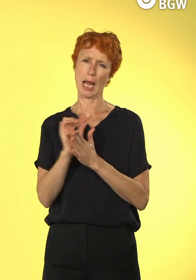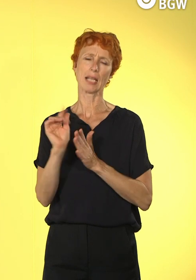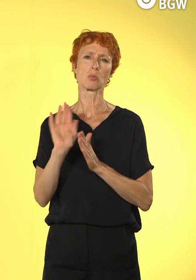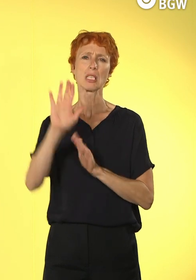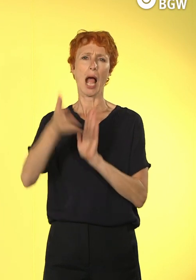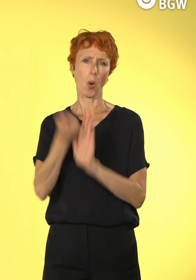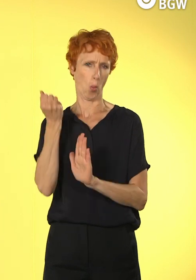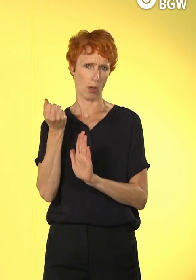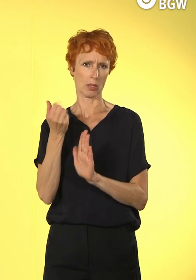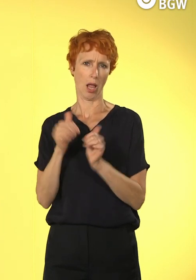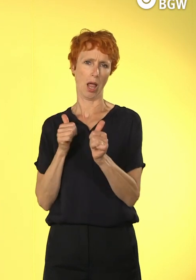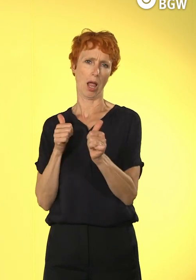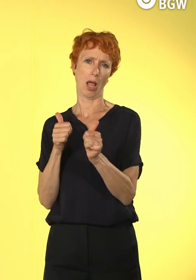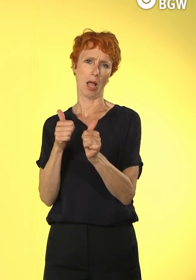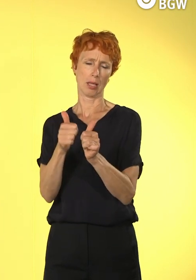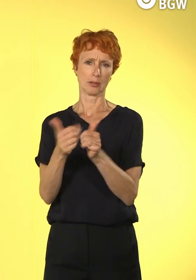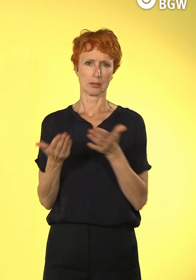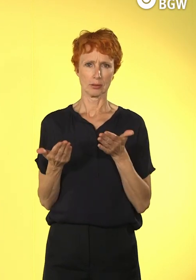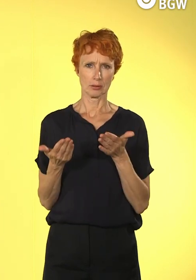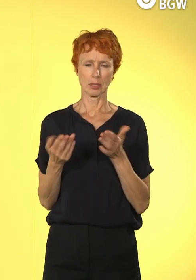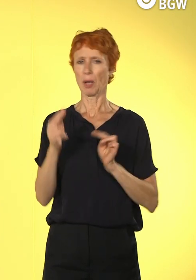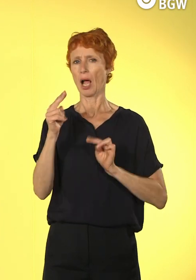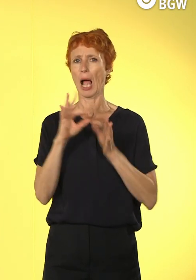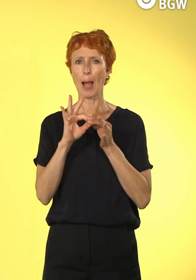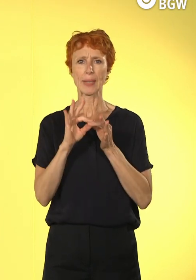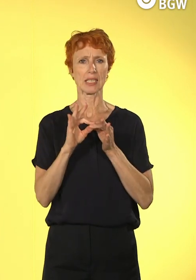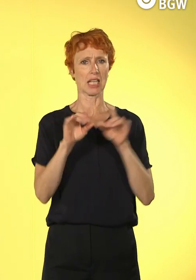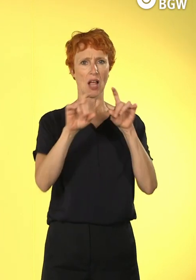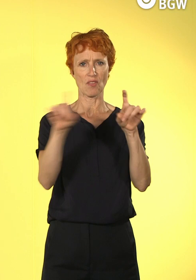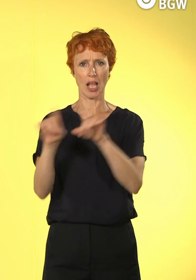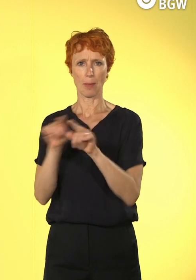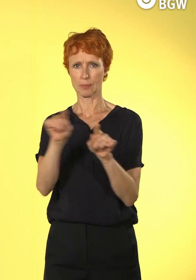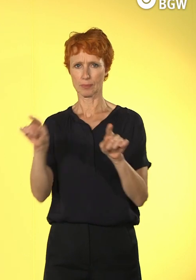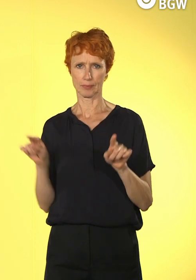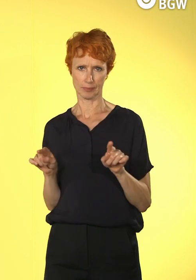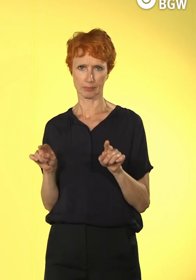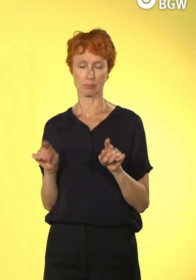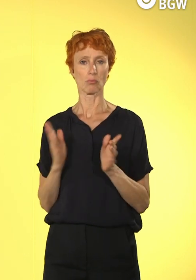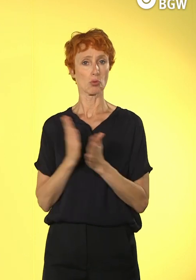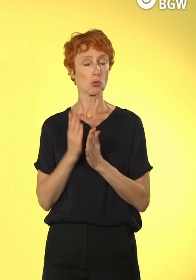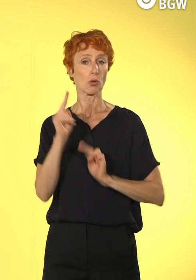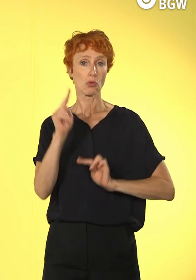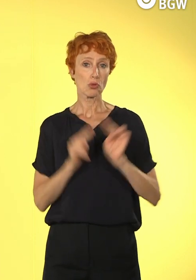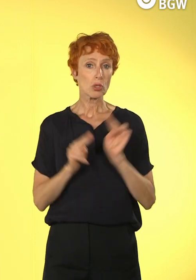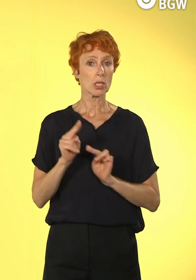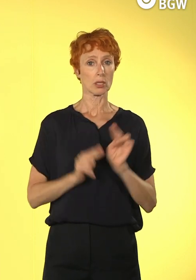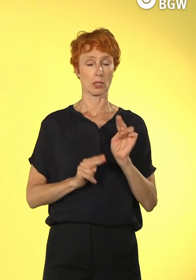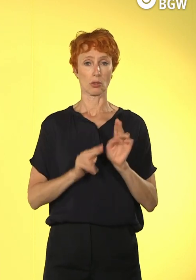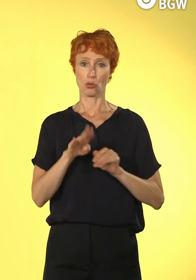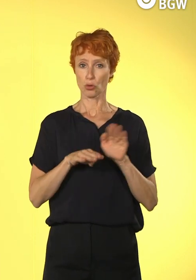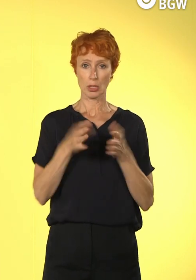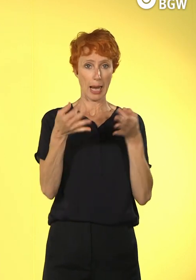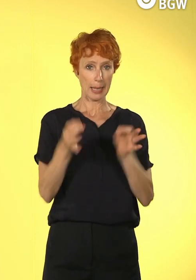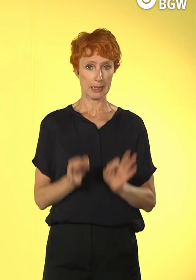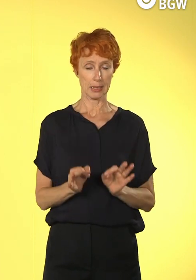es große Unterschiede in den einzelnen Unternehmen. Wir haben einige Schritte gemacht. Es gibt verschiedene Verbände, die sich inzwischen